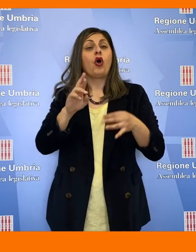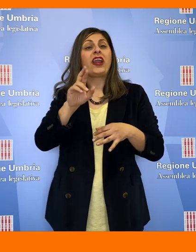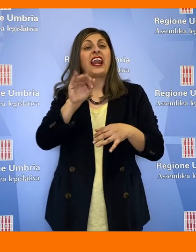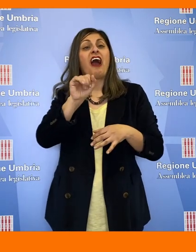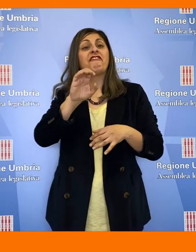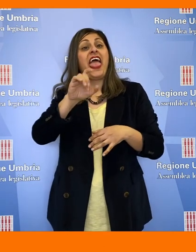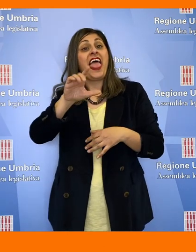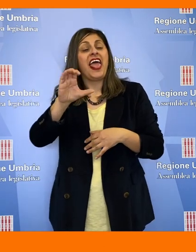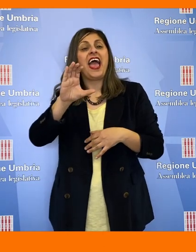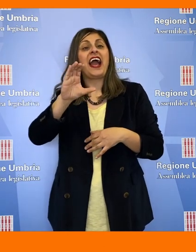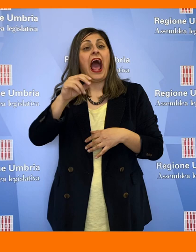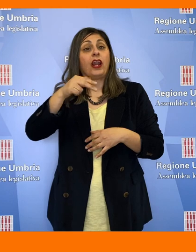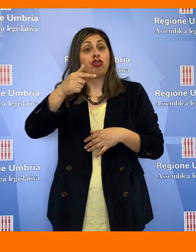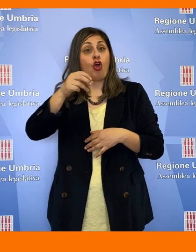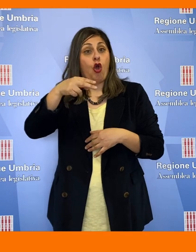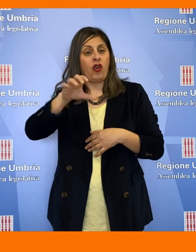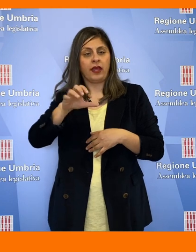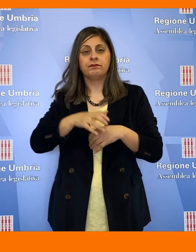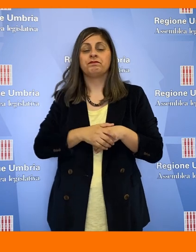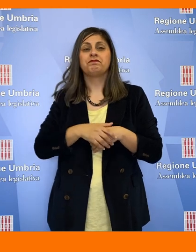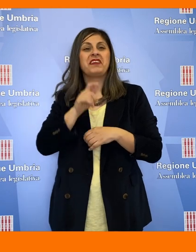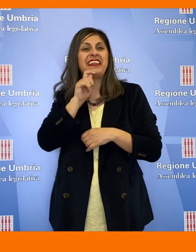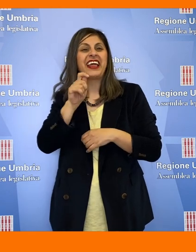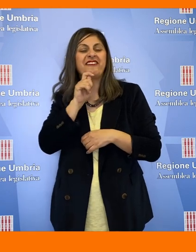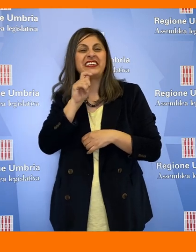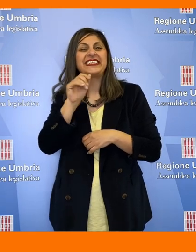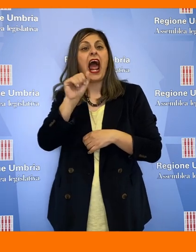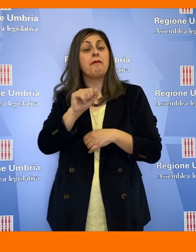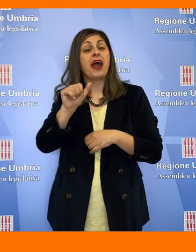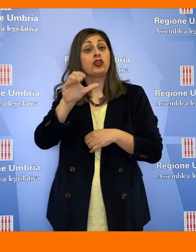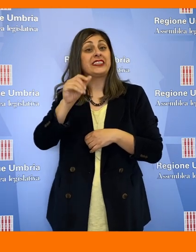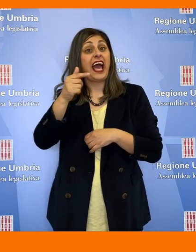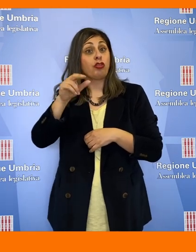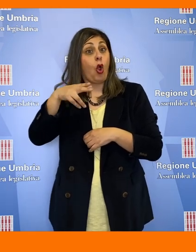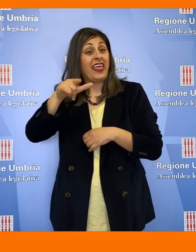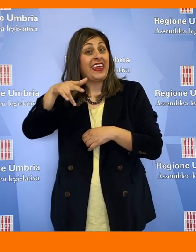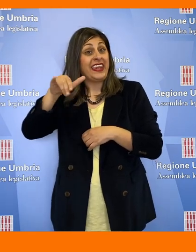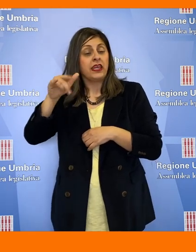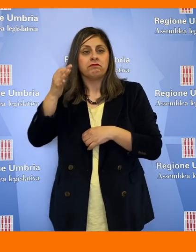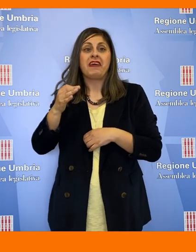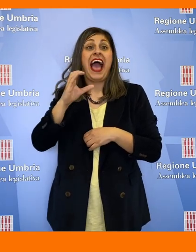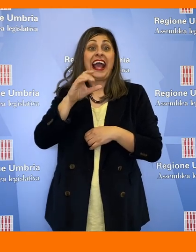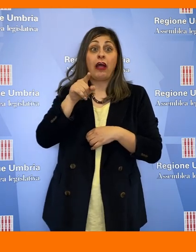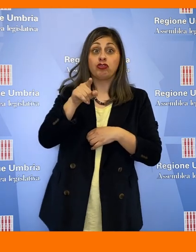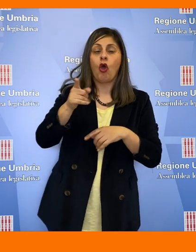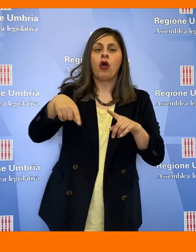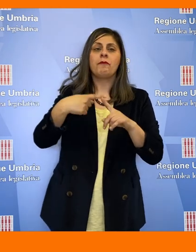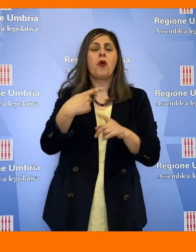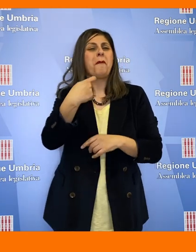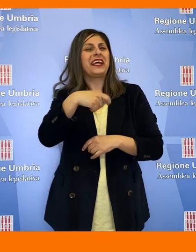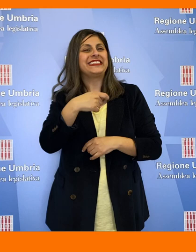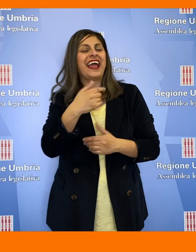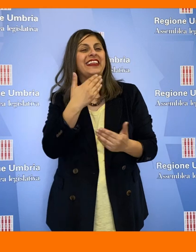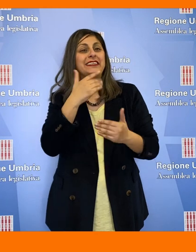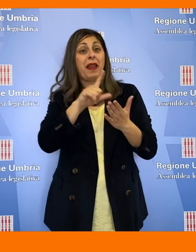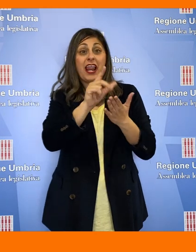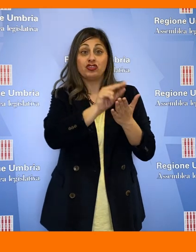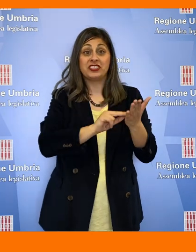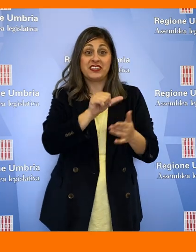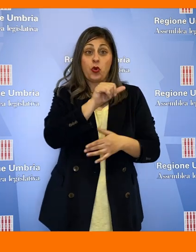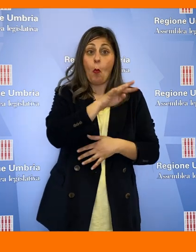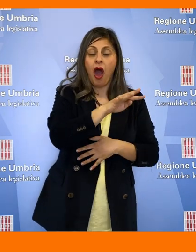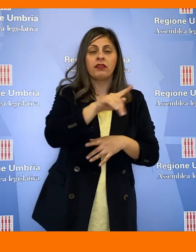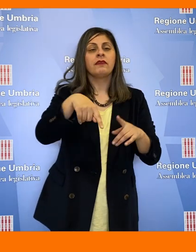Raffaele Cantone, interviste di Alberto Scattolini al procuratore Cantone e anche al presidente dell'Assemblea